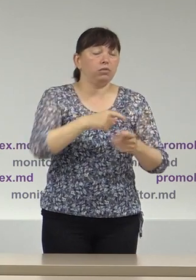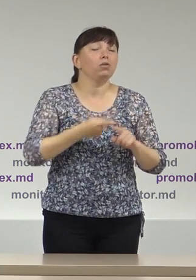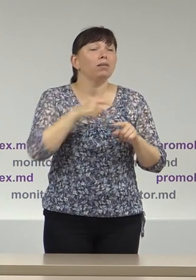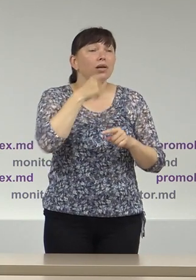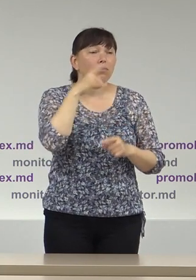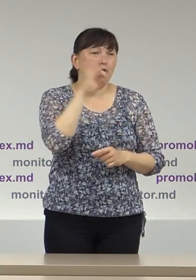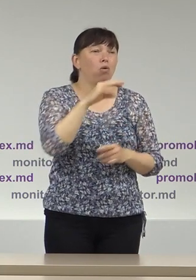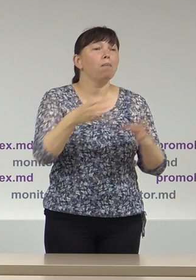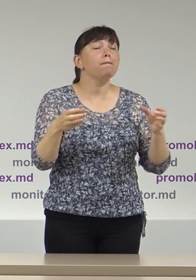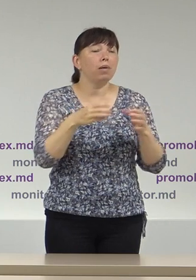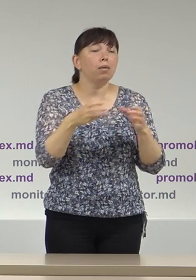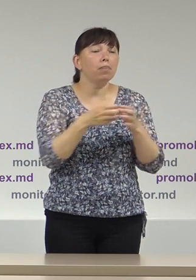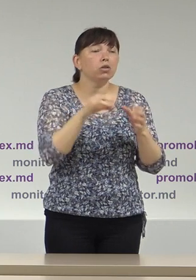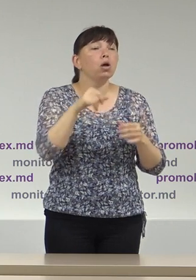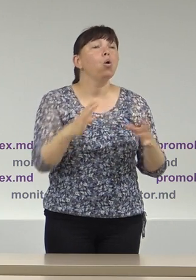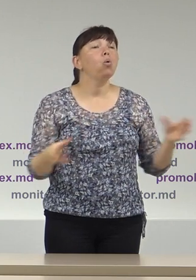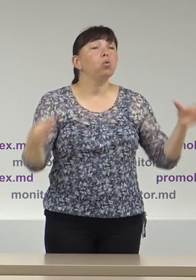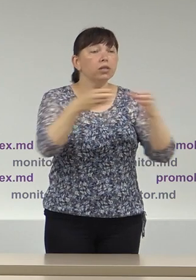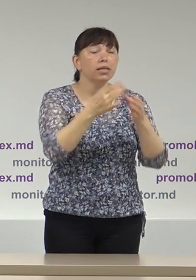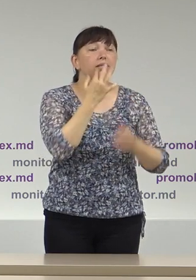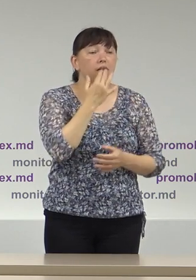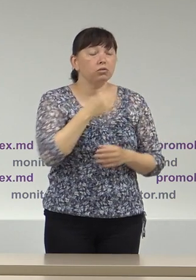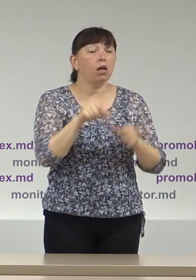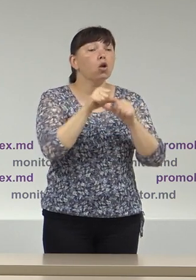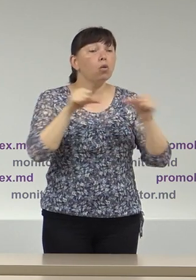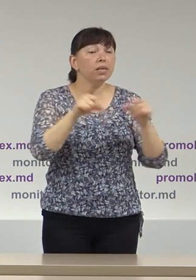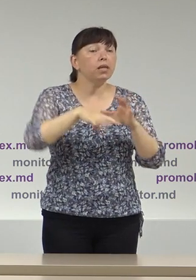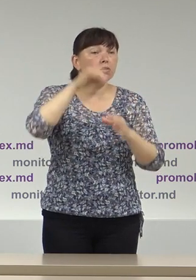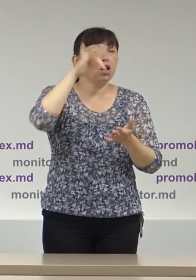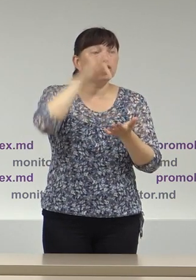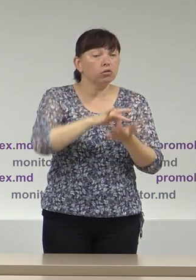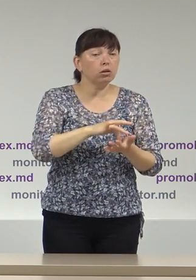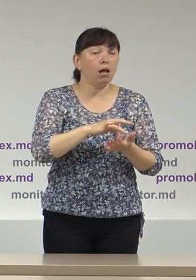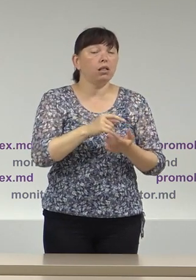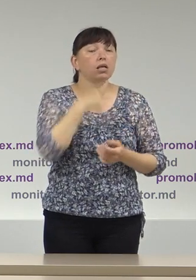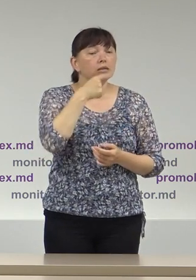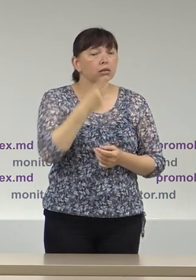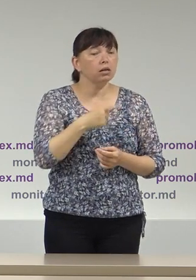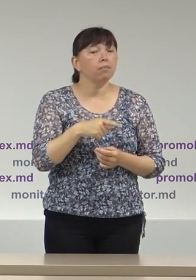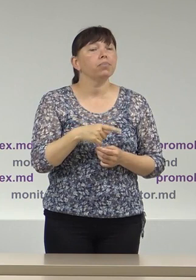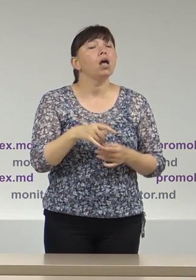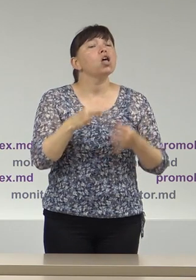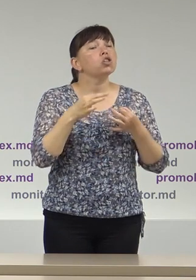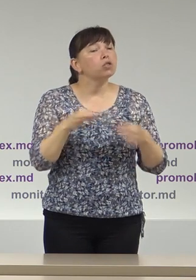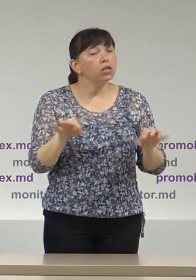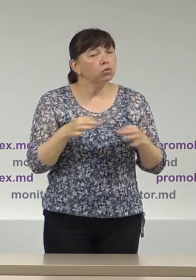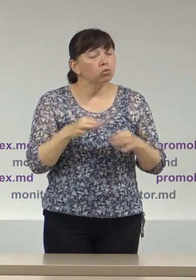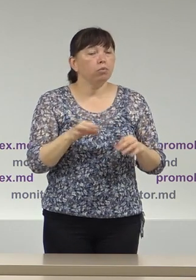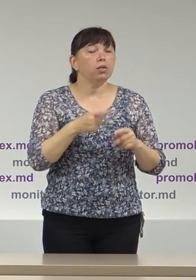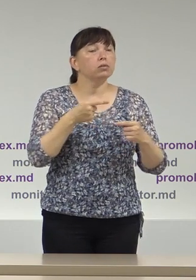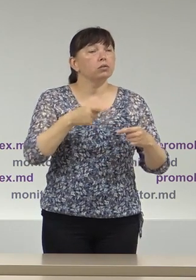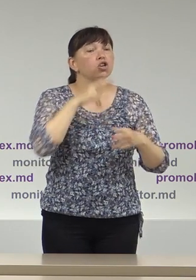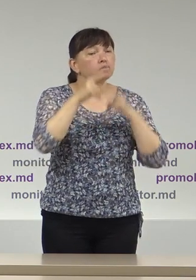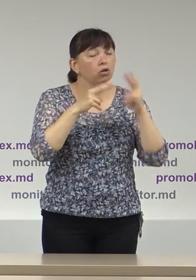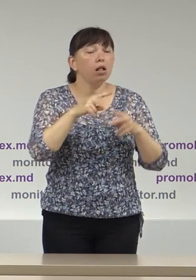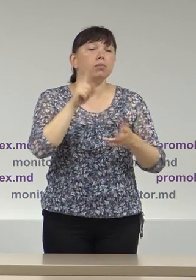Naționale, Comisia Electorală Centrală a menționat că, citeaz, admisibilitatea contestației urmează